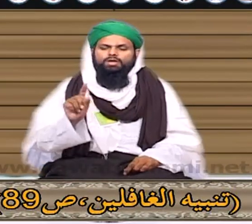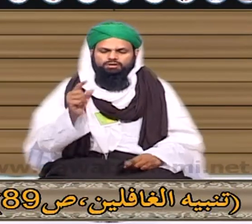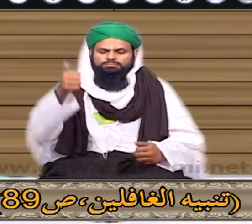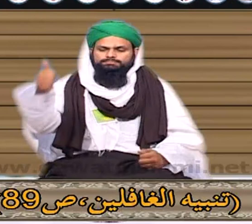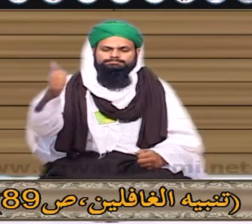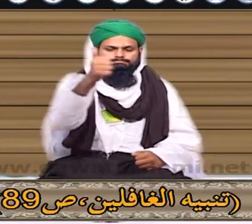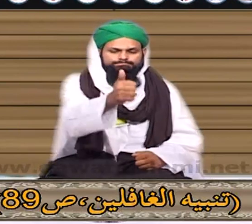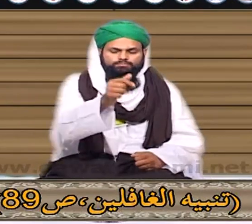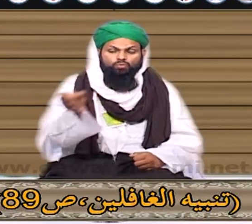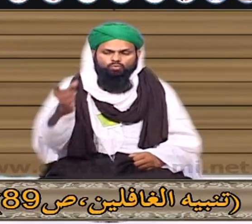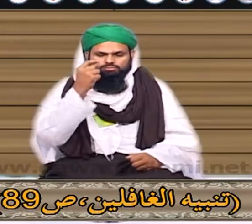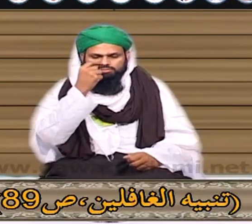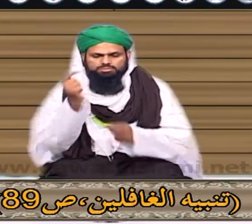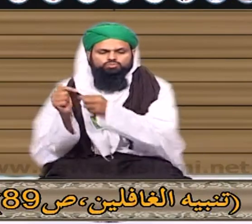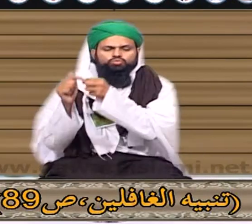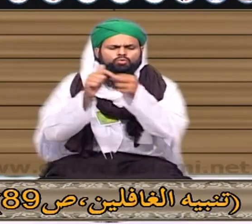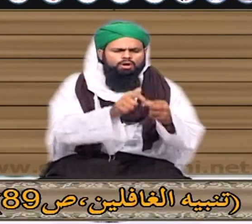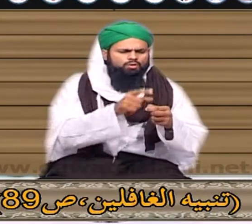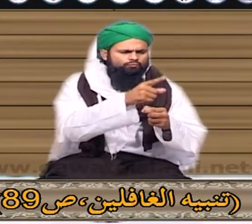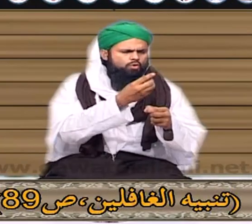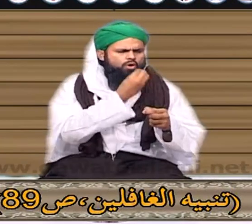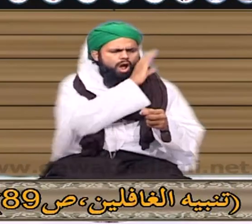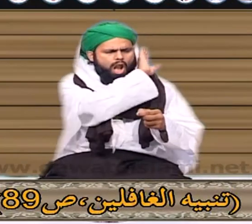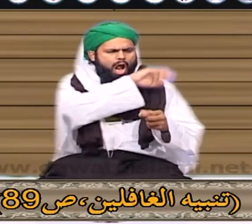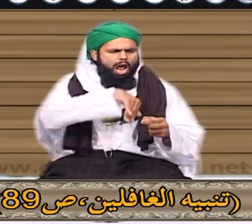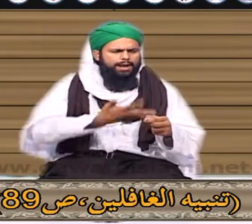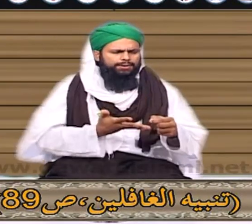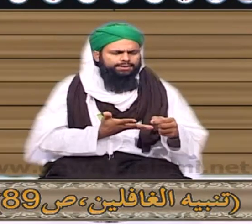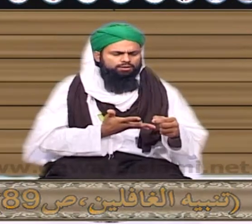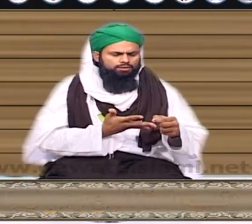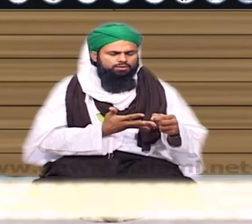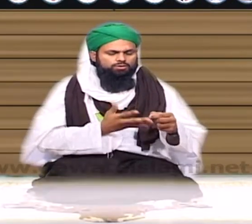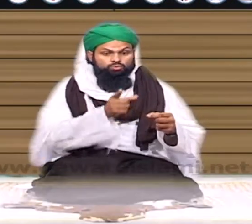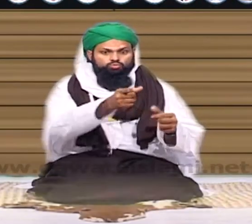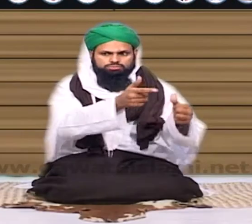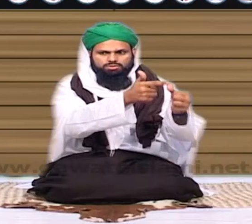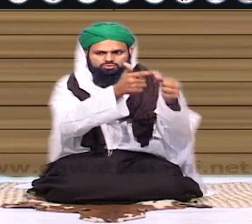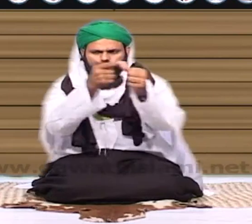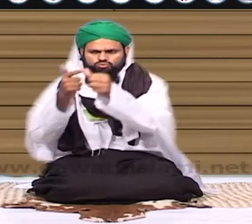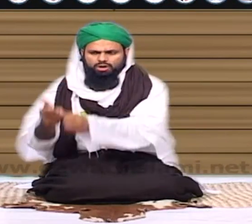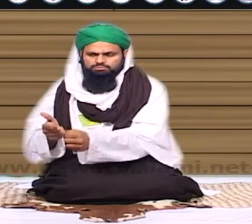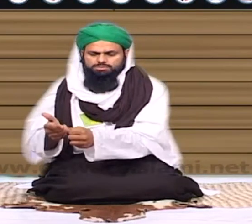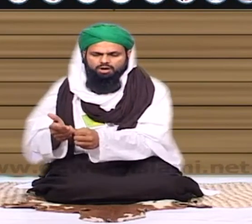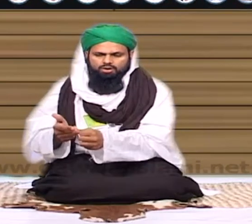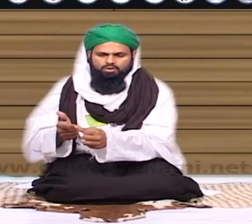دعوت میں ایک شخص کے بارے میں کسی نے پوچھا کہ وہ پھلان کھانے پر حاضر نہیں وہ کیا بات تو دوسرے نے